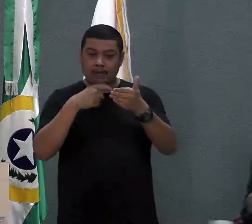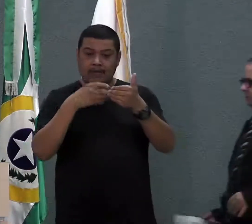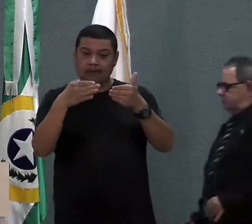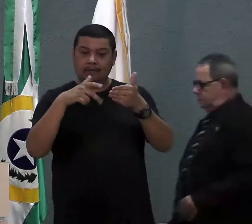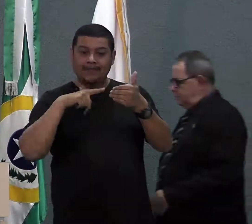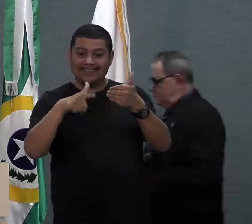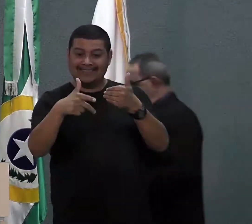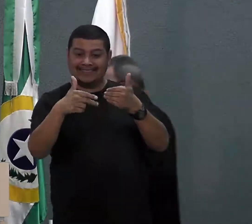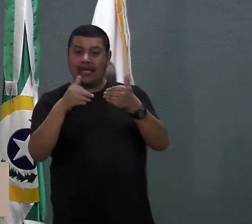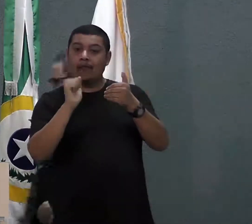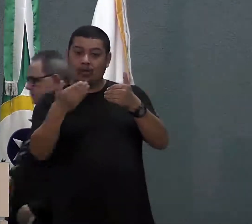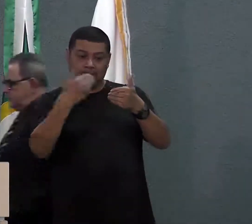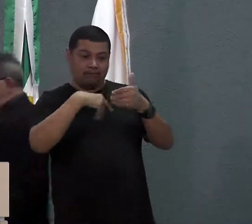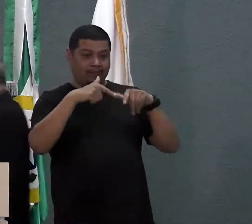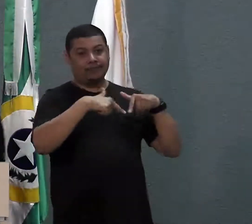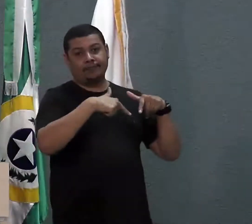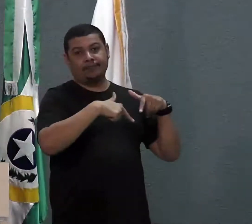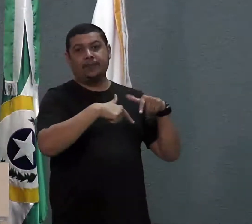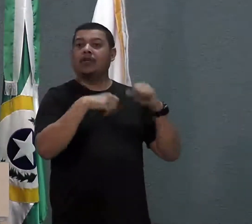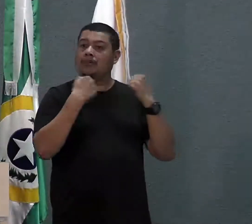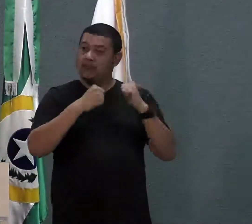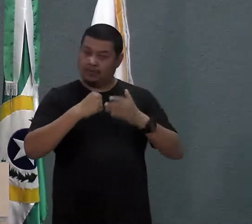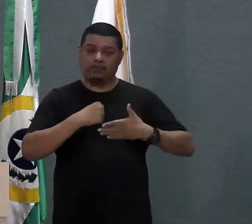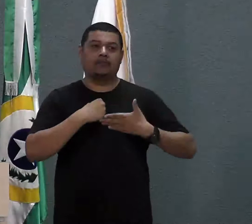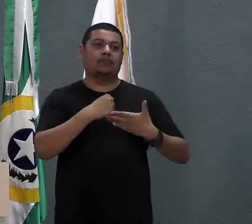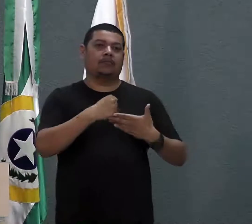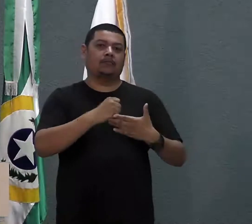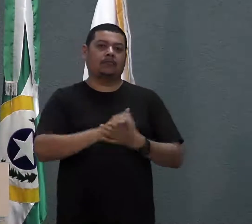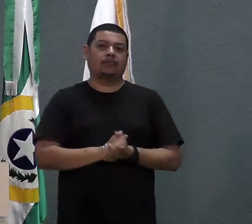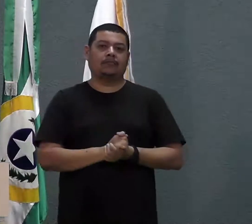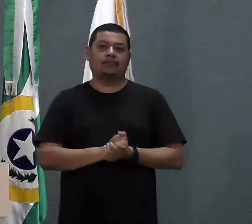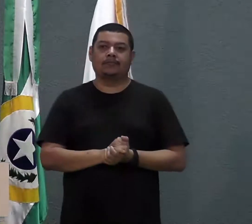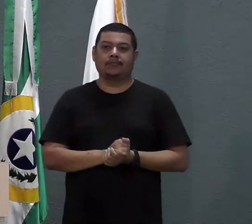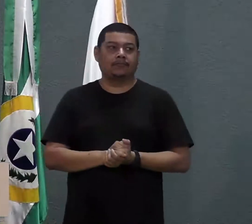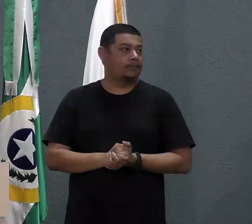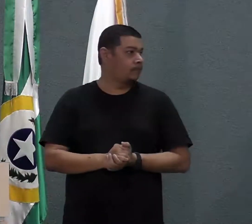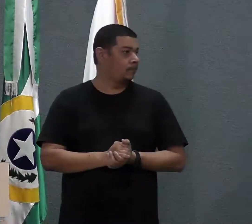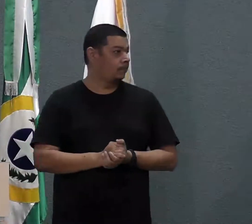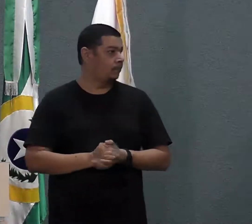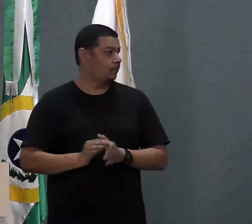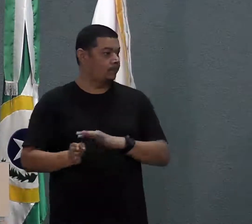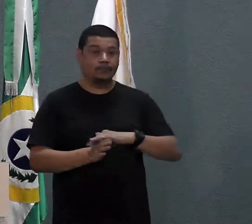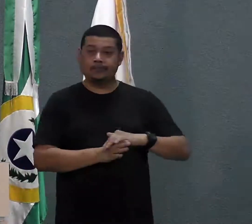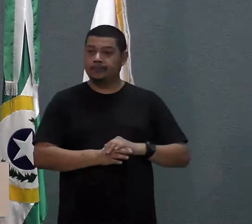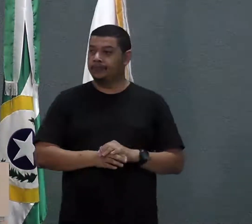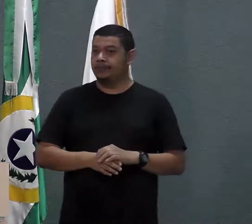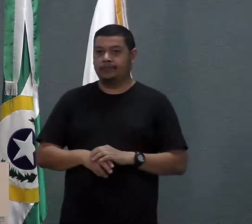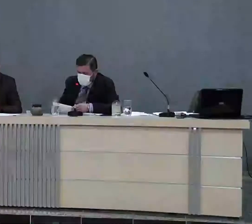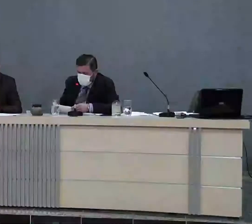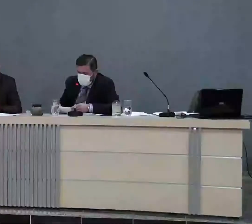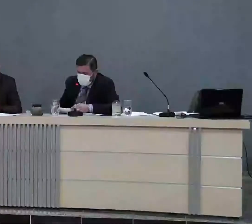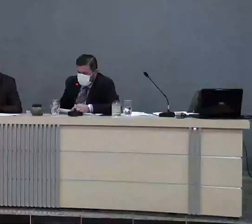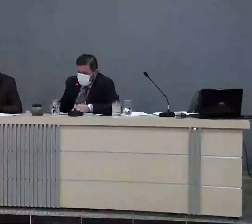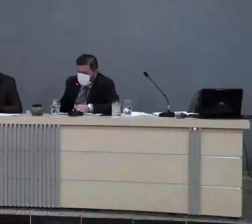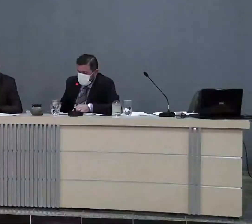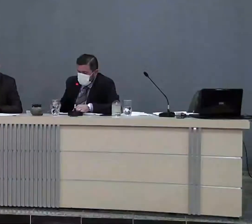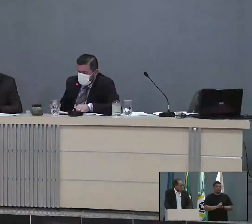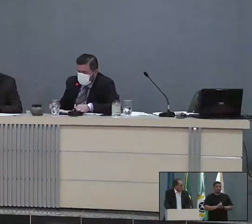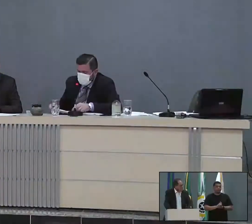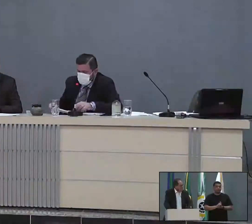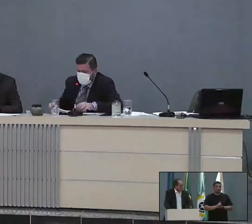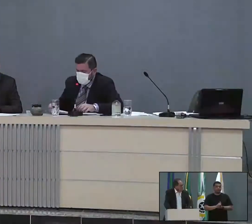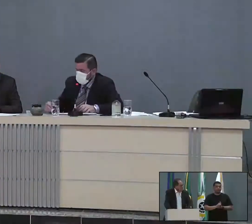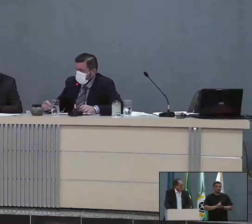cidade. Então, são pessoas que realmente merecem o nosso olhar. Muito bem lembrado, vereador. Não só em André Aze, como em situação de